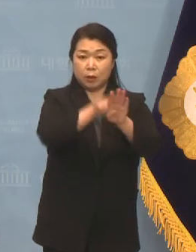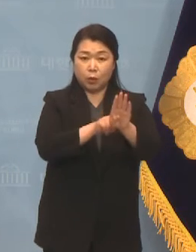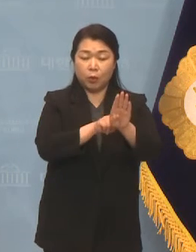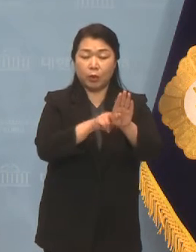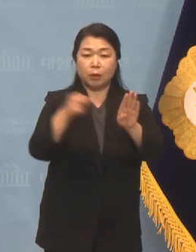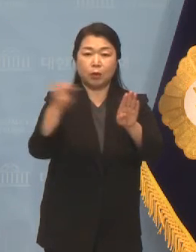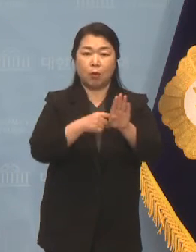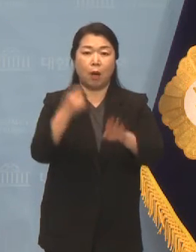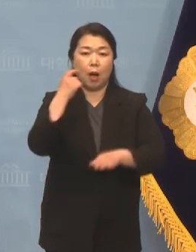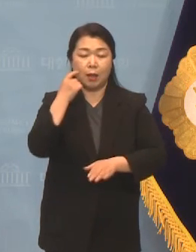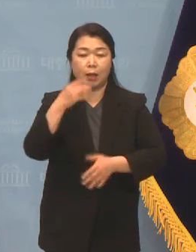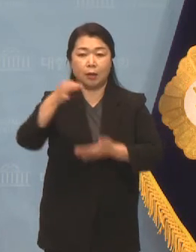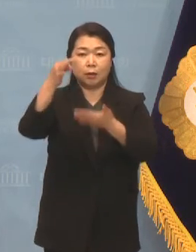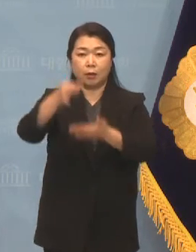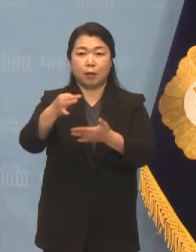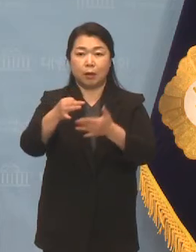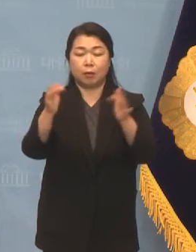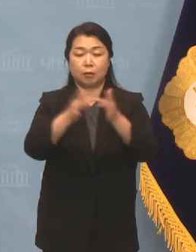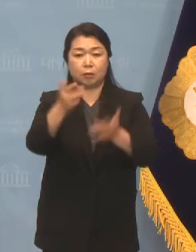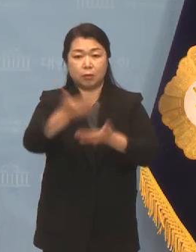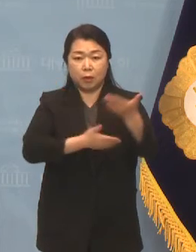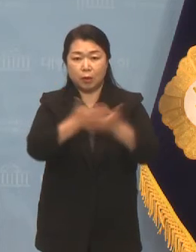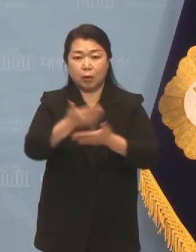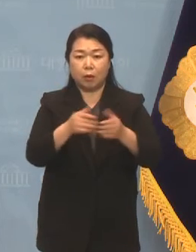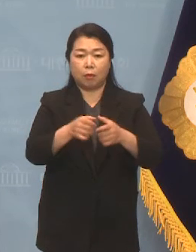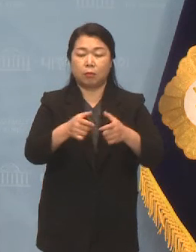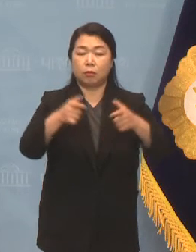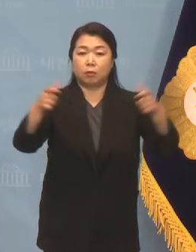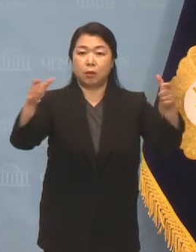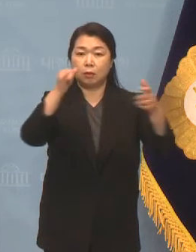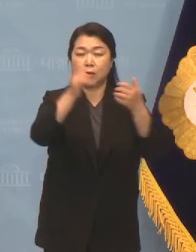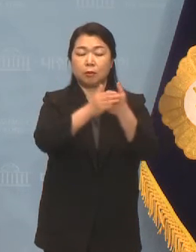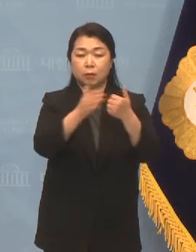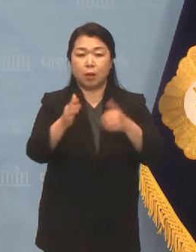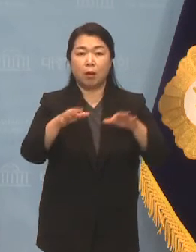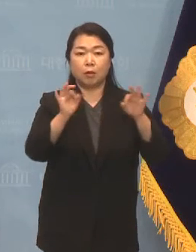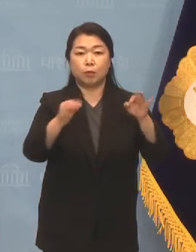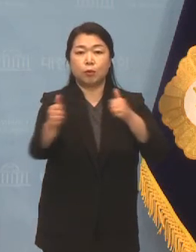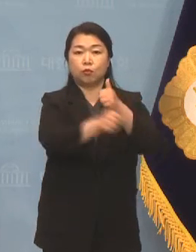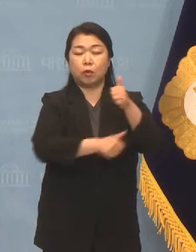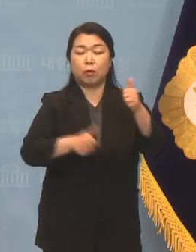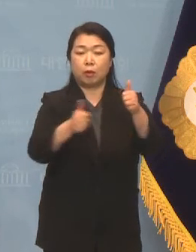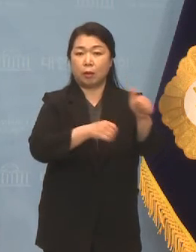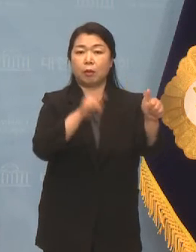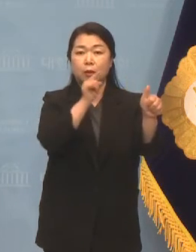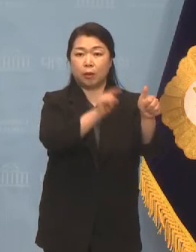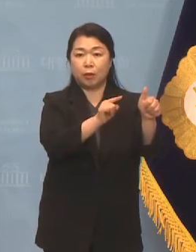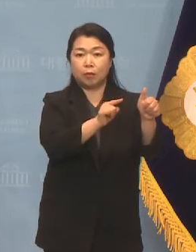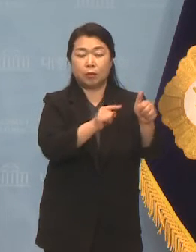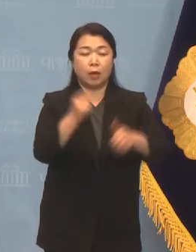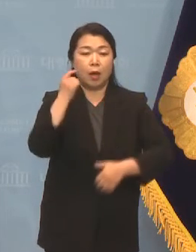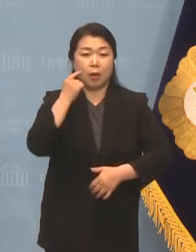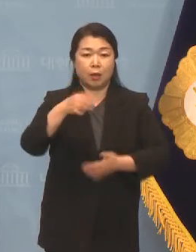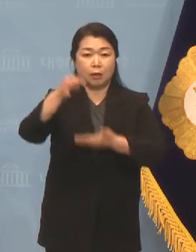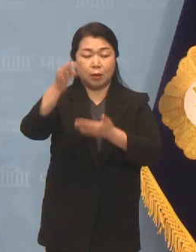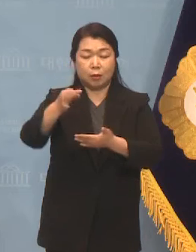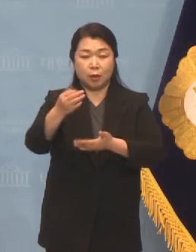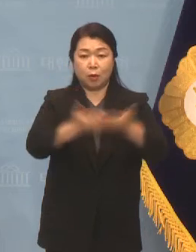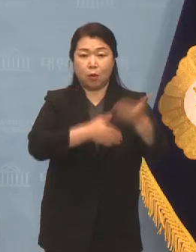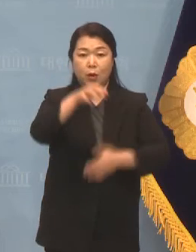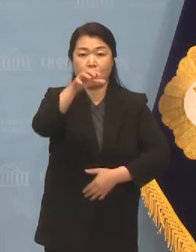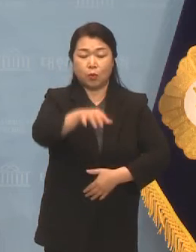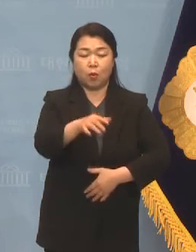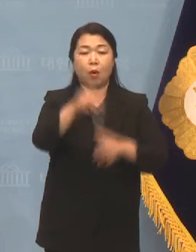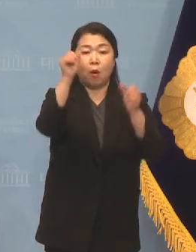가상자산 거래 규모가 급증함에 따라서 금융위원회에게 가상자산 거래소